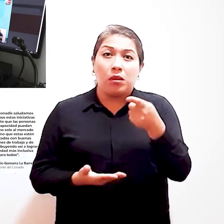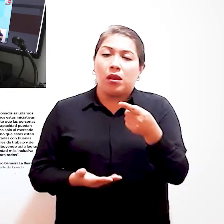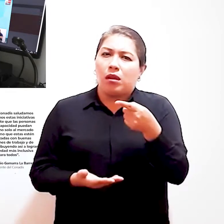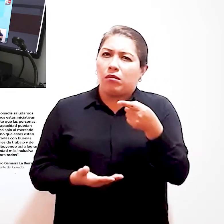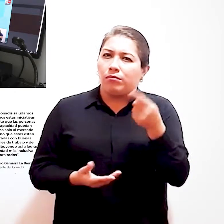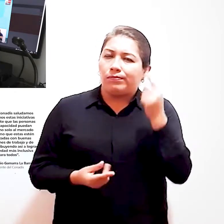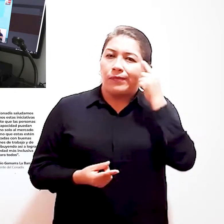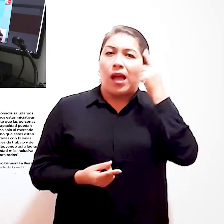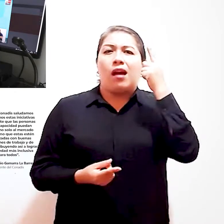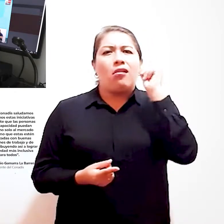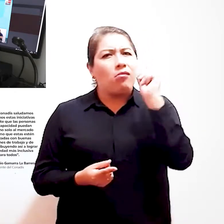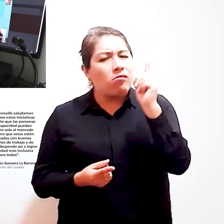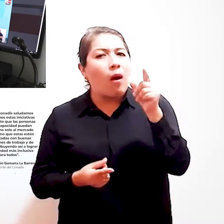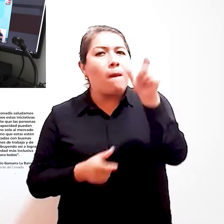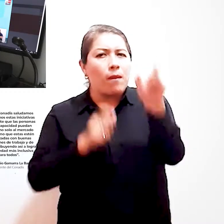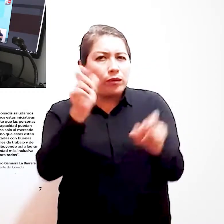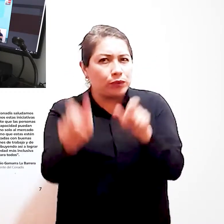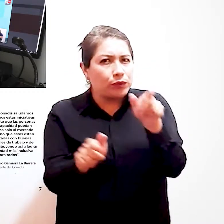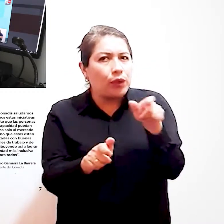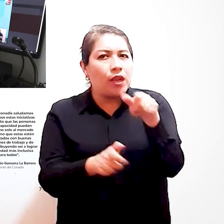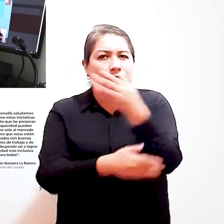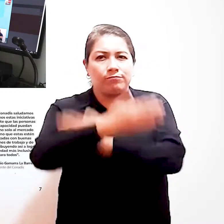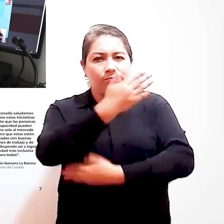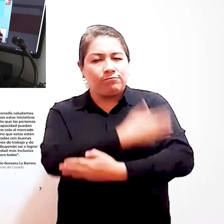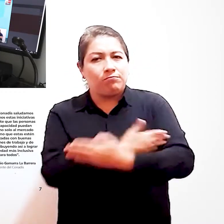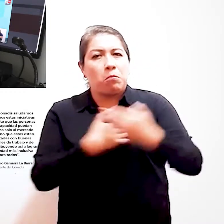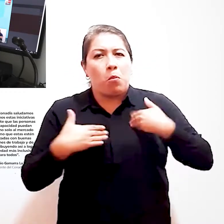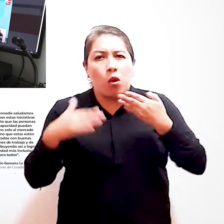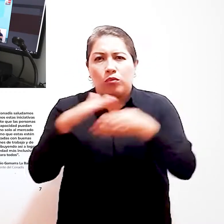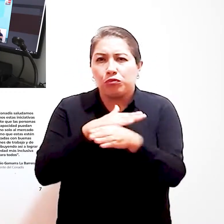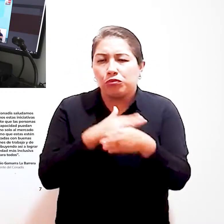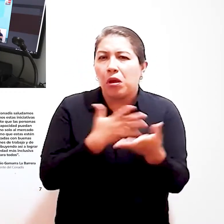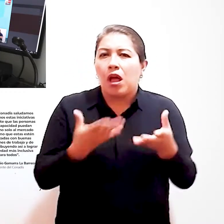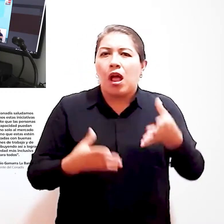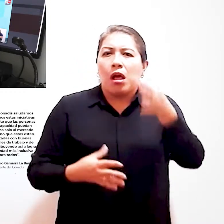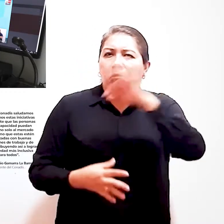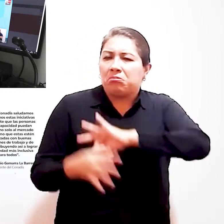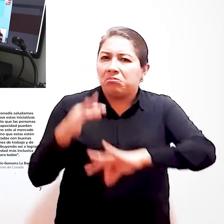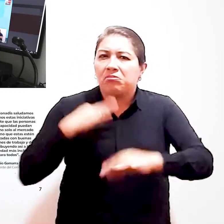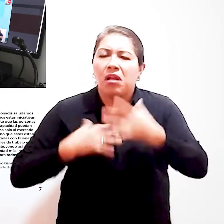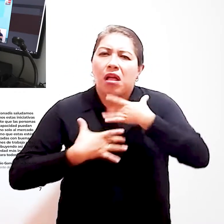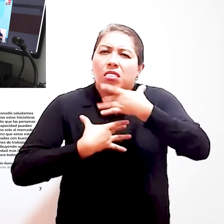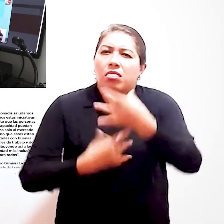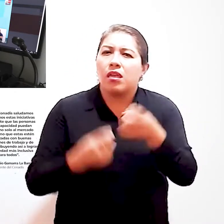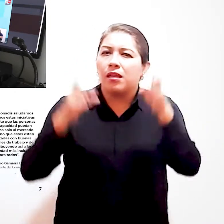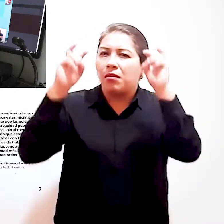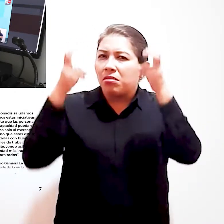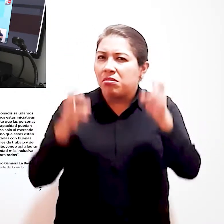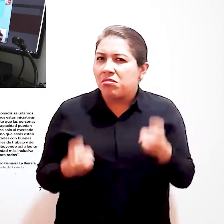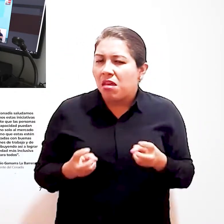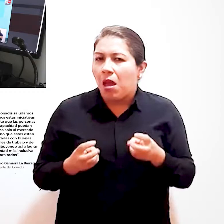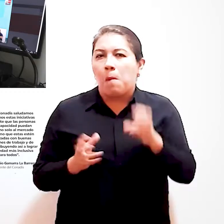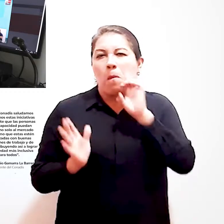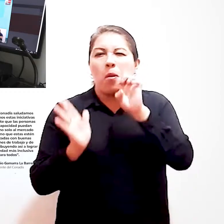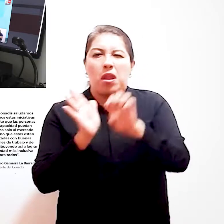web, empleo y personas con discapacidad podrán encontrar información y herramientas en temas de interés sobre discapacidad